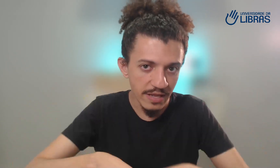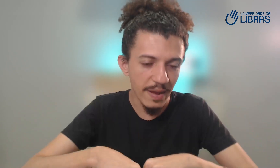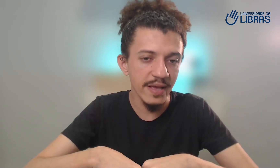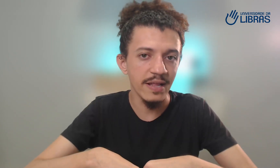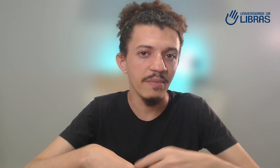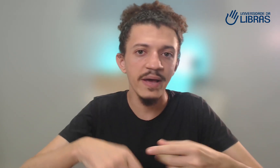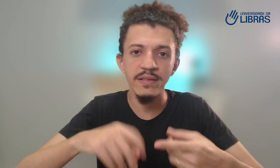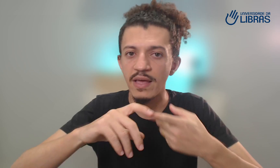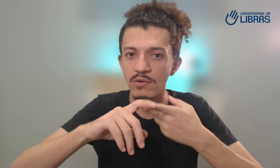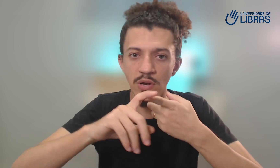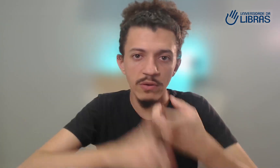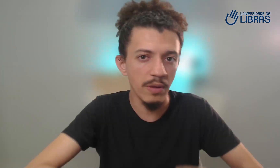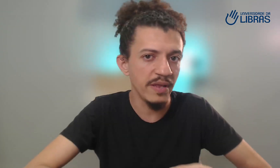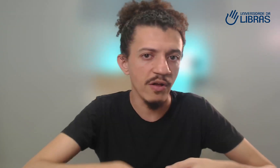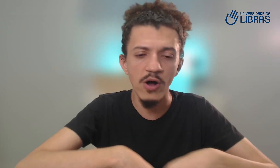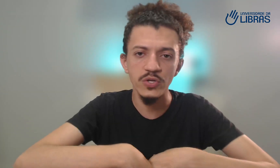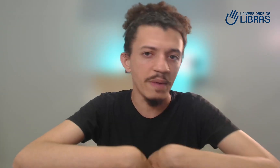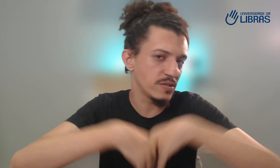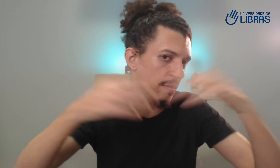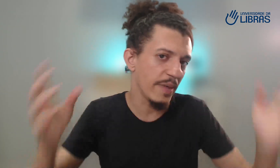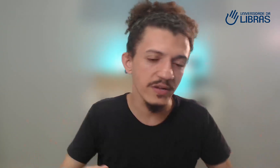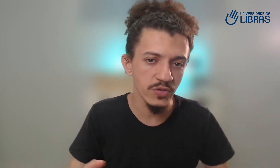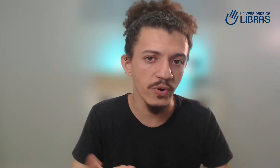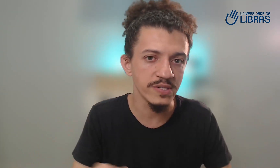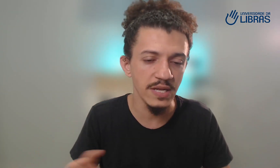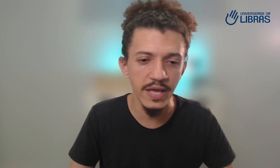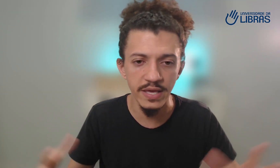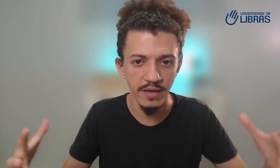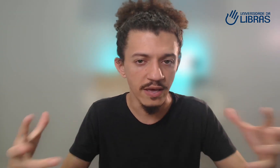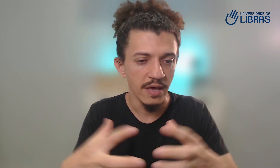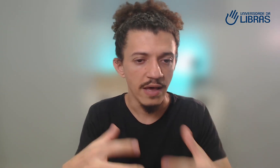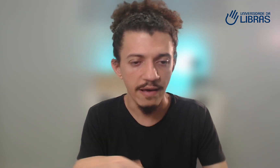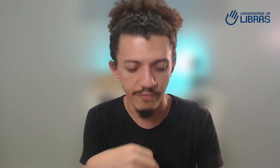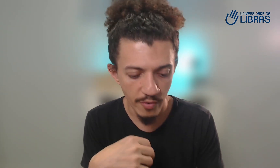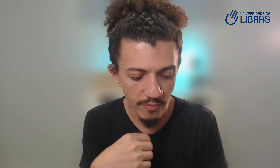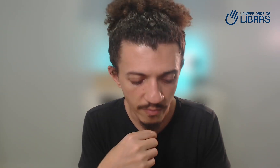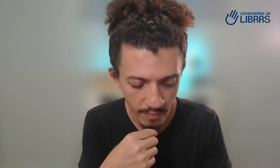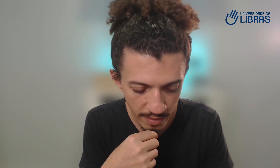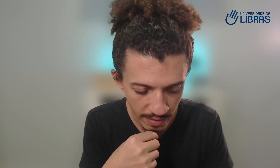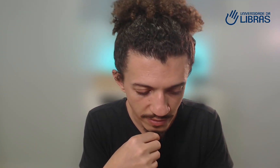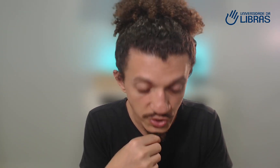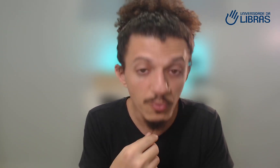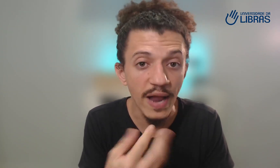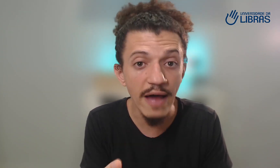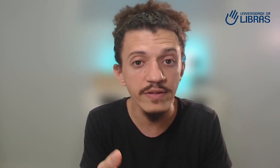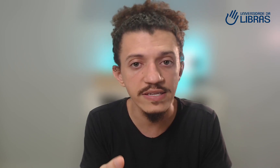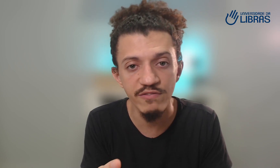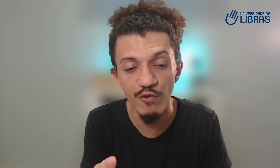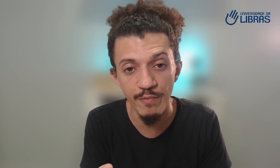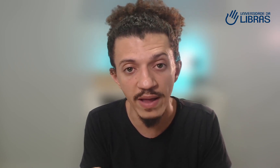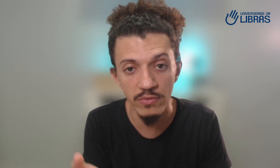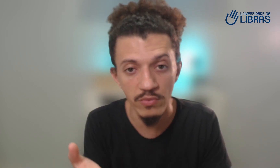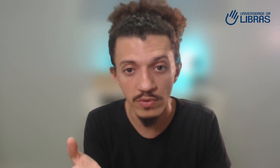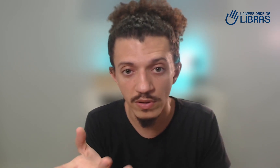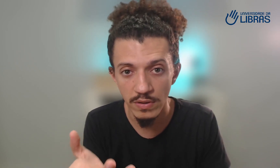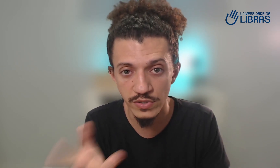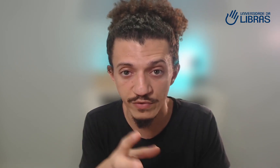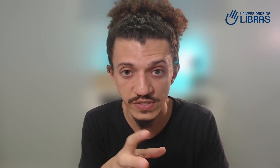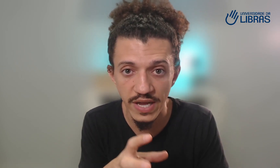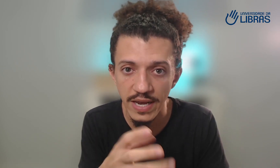da barriga da mãe tem o líquido amniótico, mais uma peca de coisas ali, que vão estimular o desenvolvimento de você ali